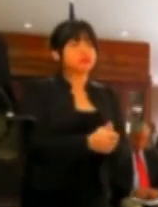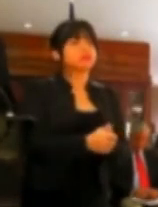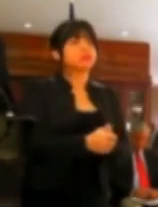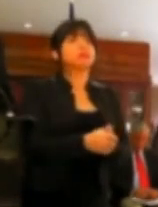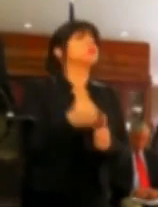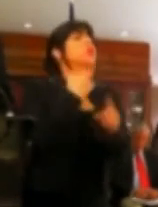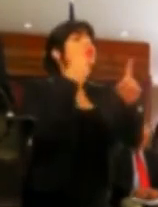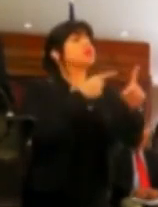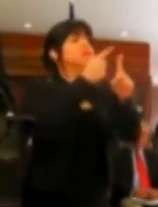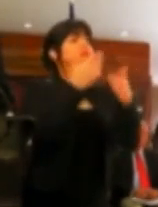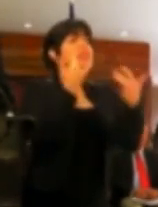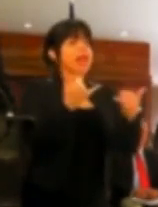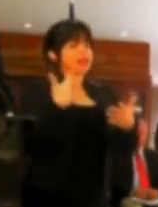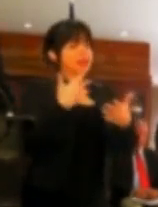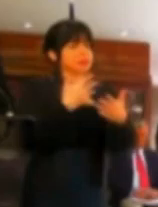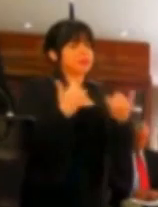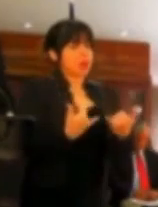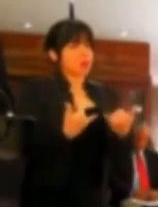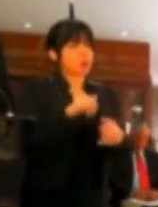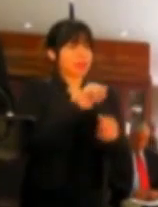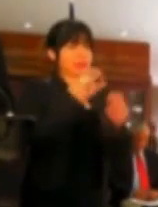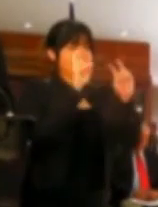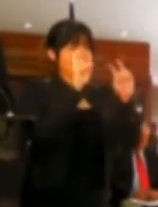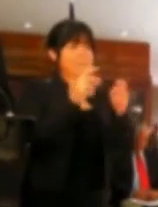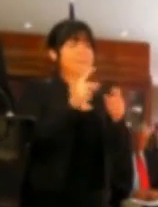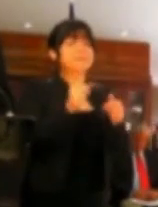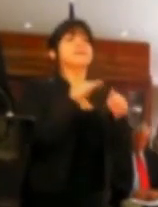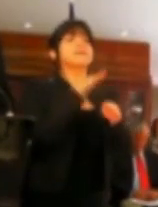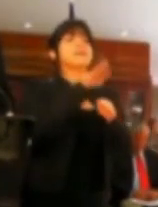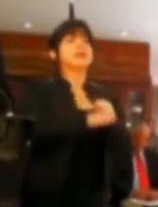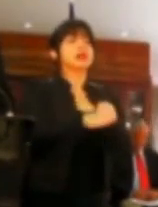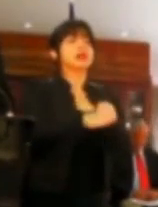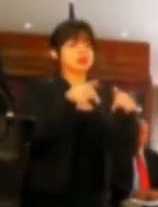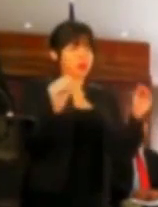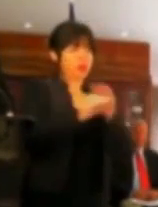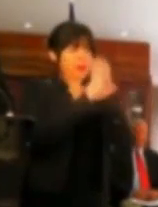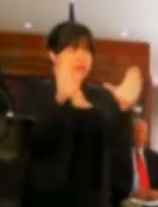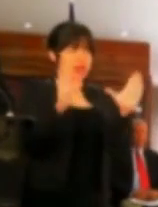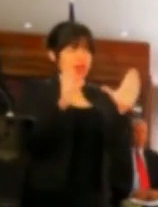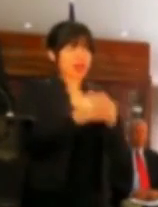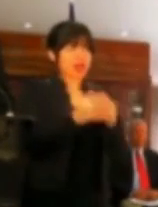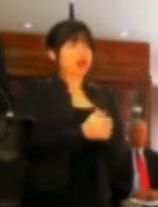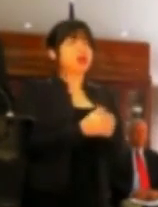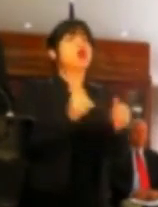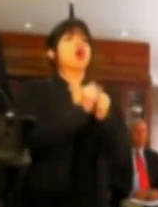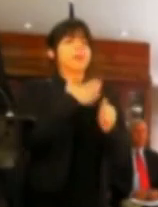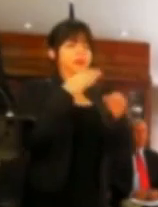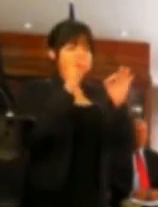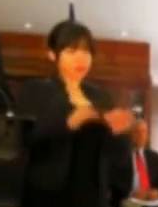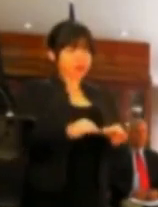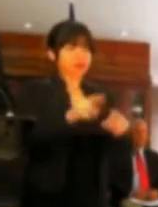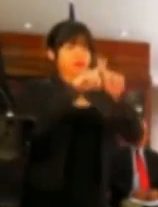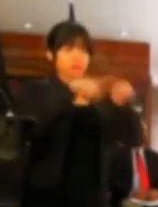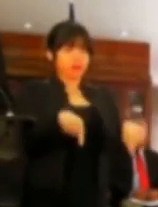Nos proponemos ponernos al día en esta materia y el primer paso lo damos esta mañana con mi decisión de